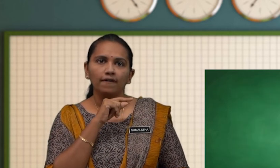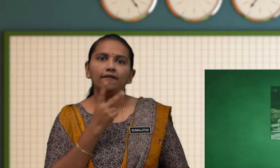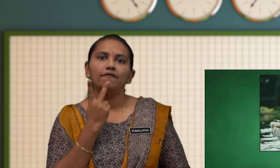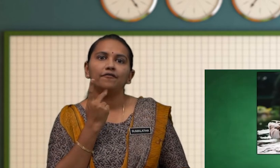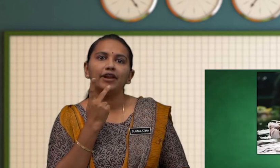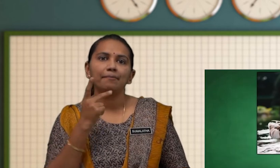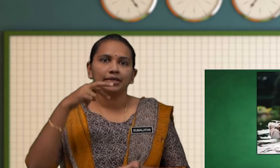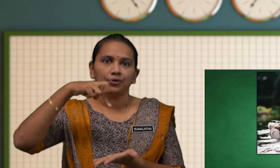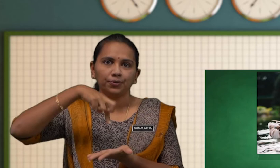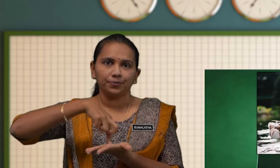Flamingo